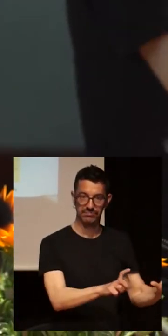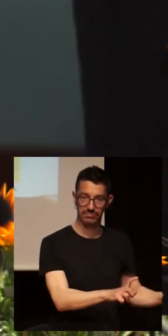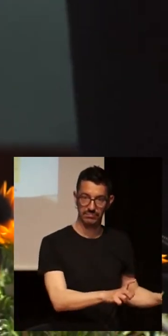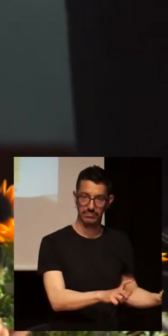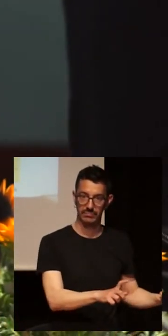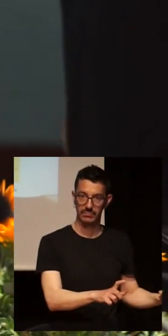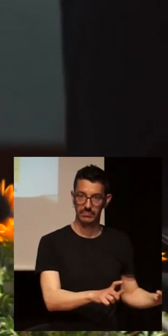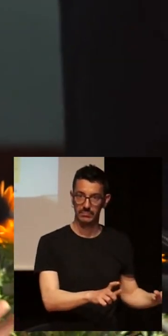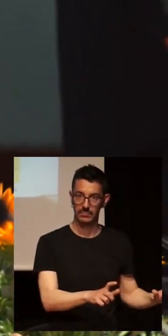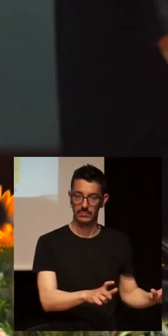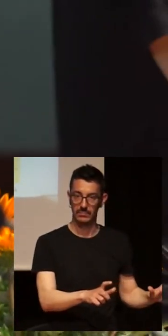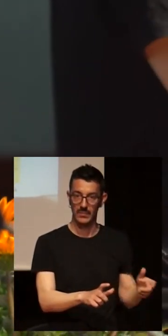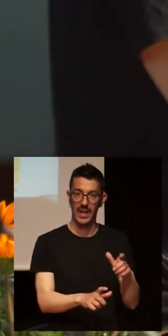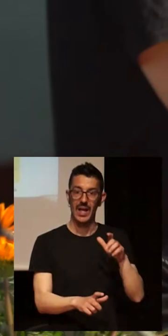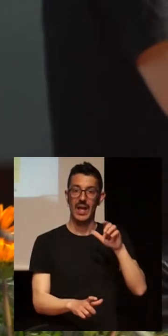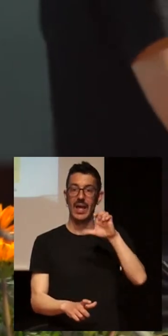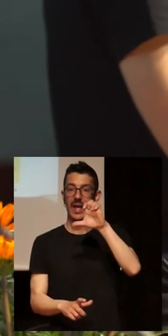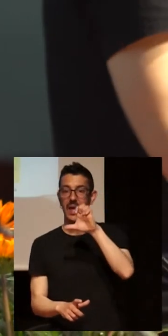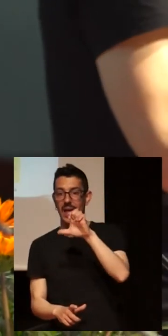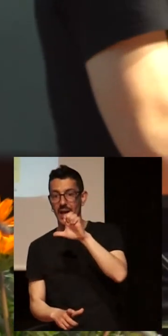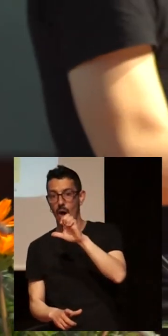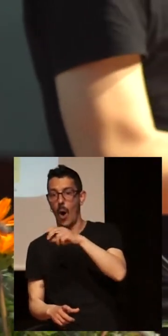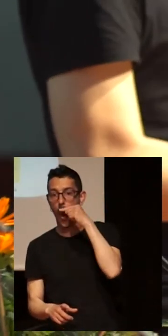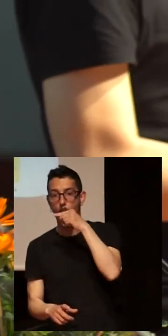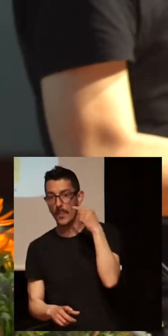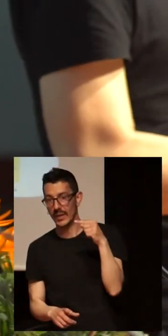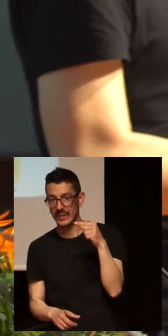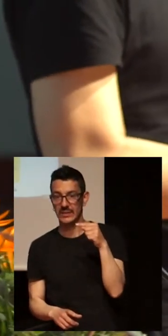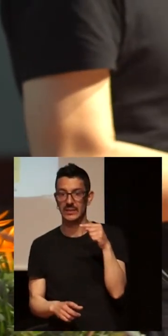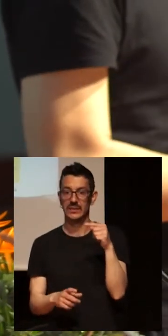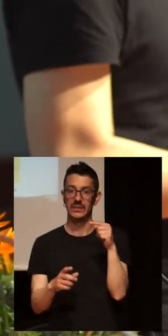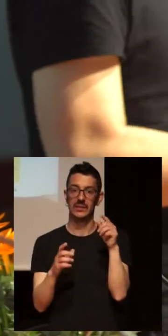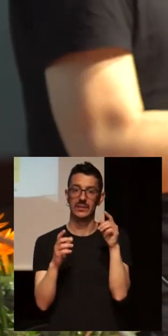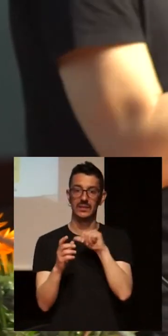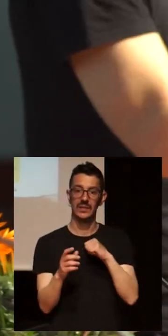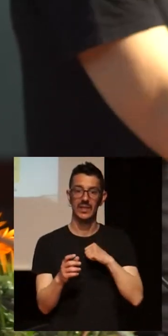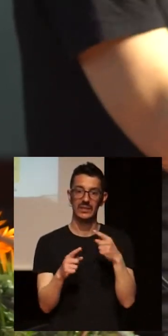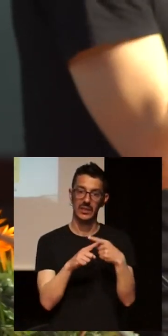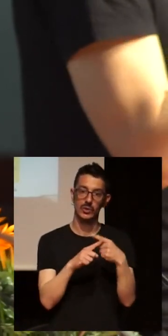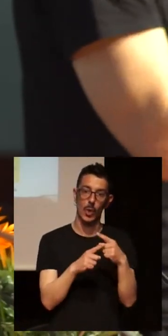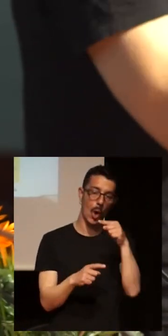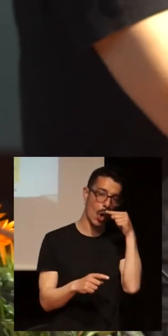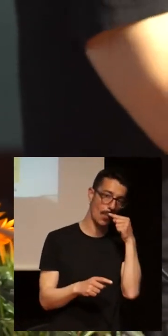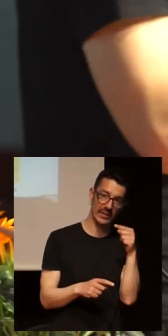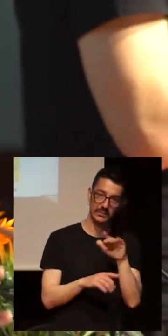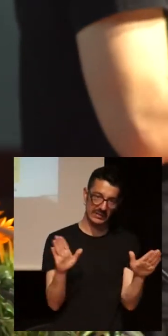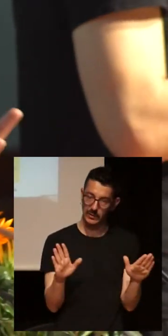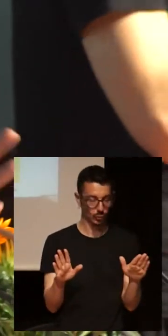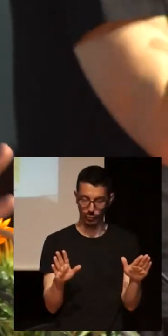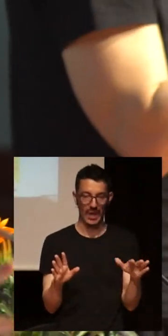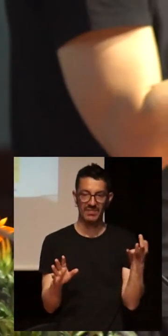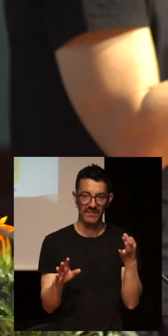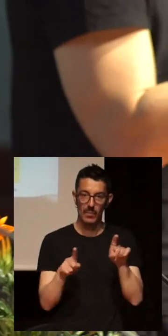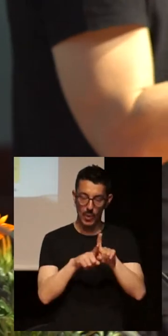despolitizando en la categoría. El comité, en un alar de